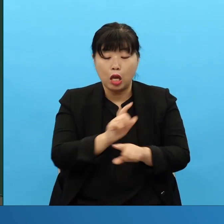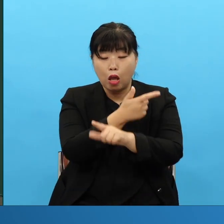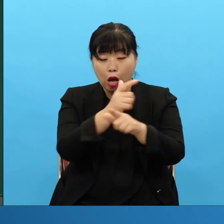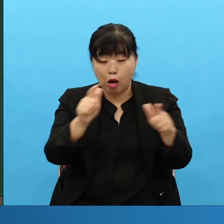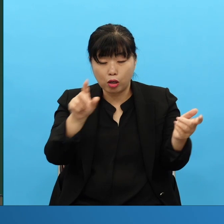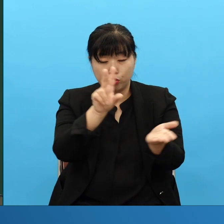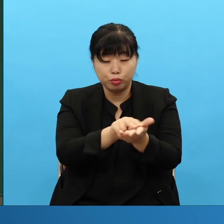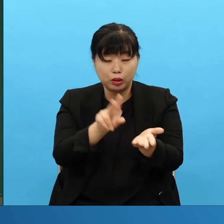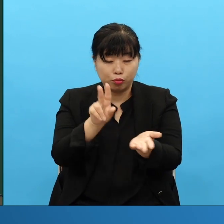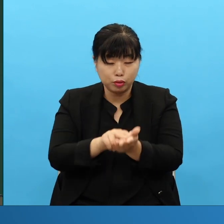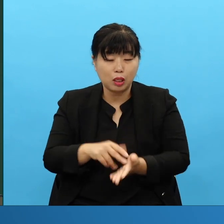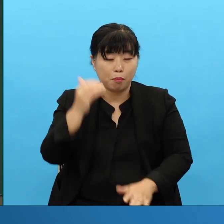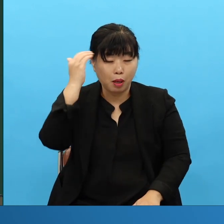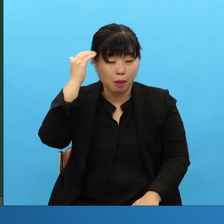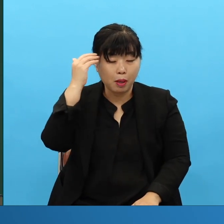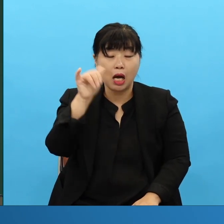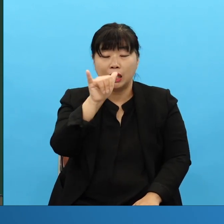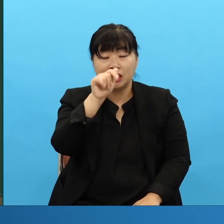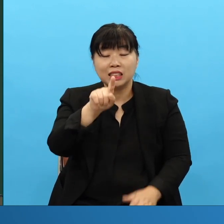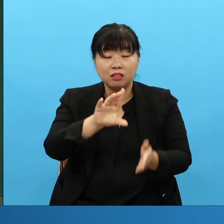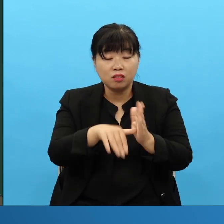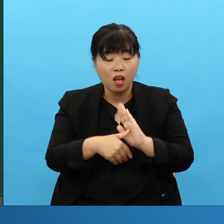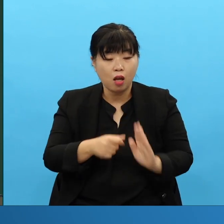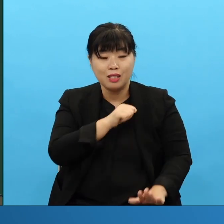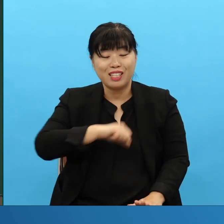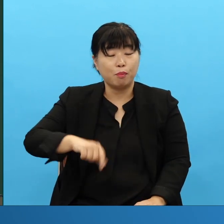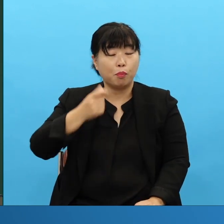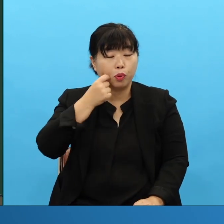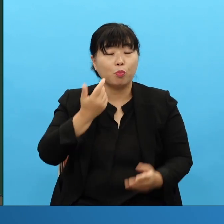안 나는데 순례자인 허튼 인지자들은 표가 나버려요 그래서